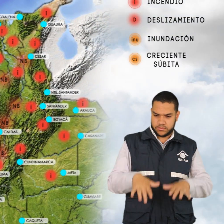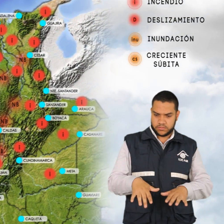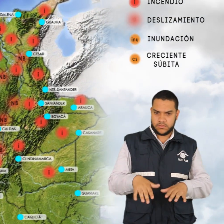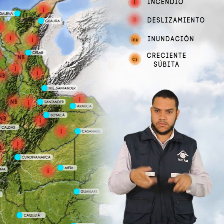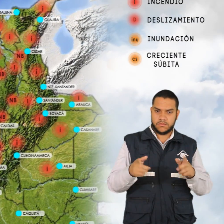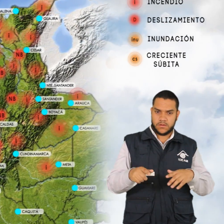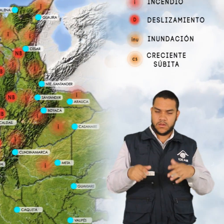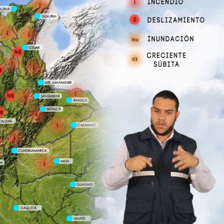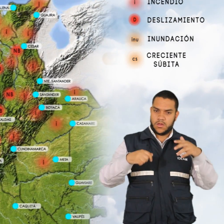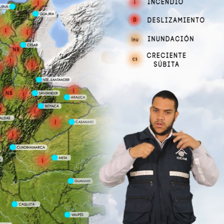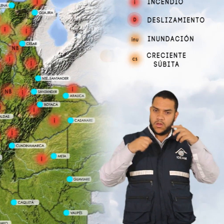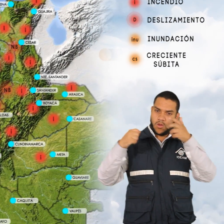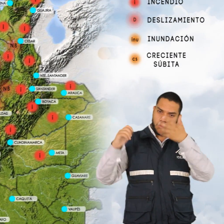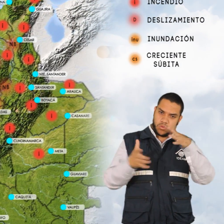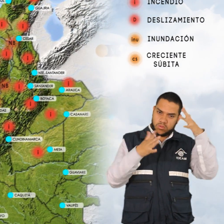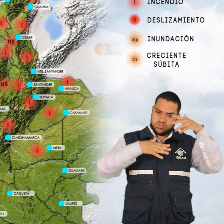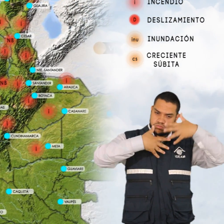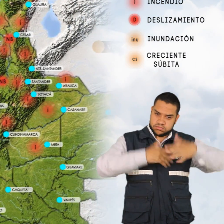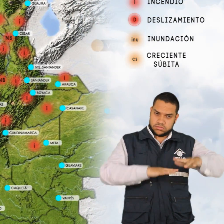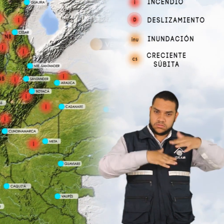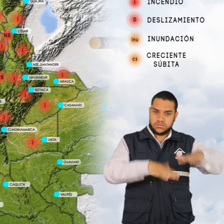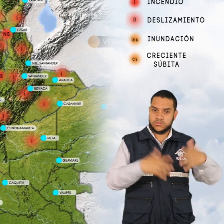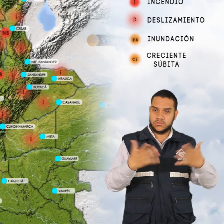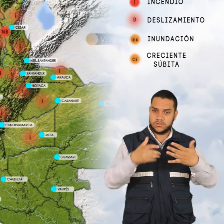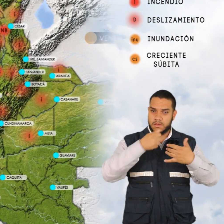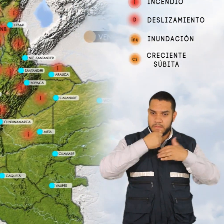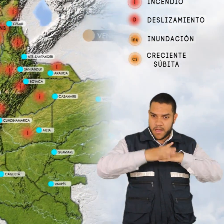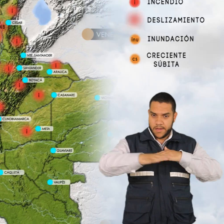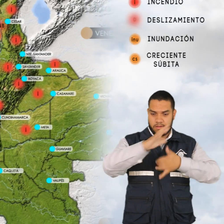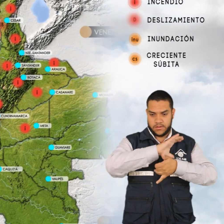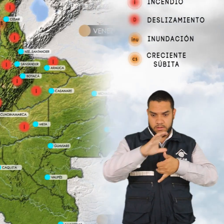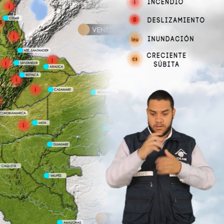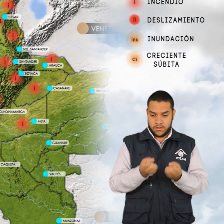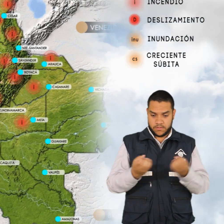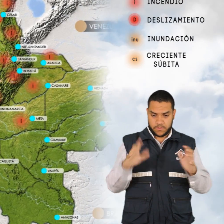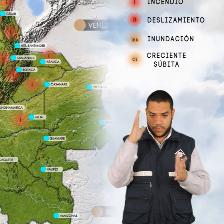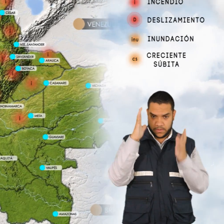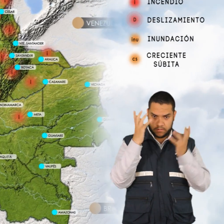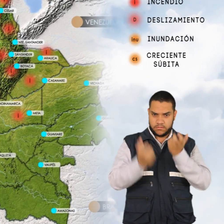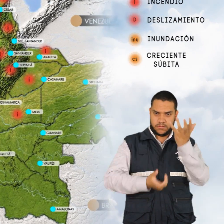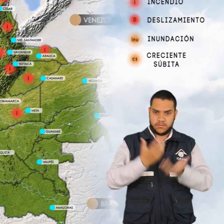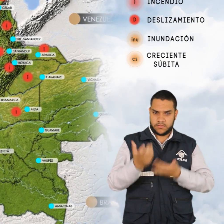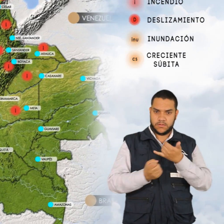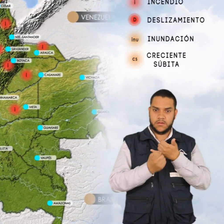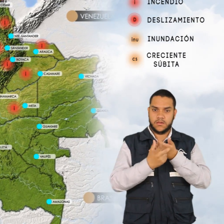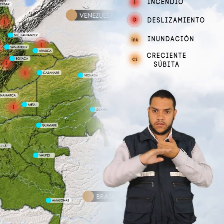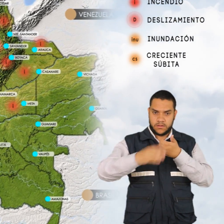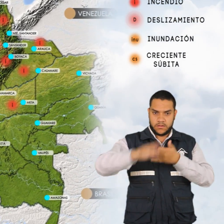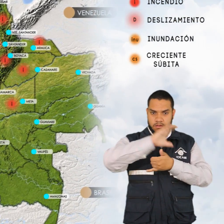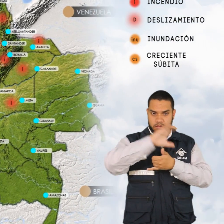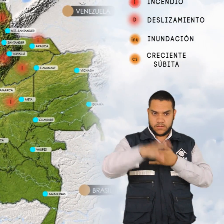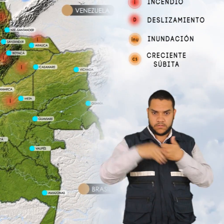fondo por el viento y oleaje fuertes en el mar Caribe. Por alta posibilidad de incendios forestales en la región Caribe, Andina y Orinoquía.